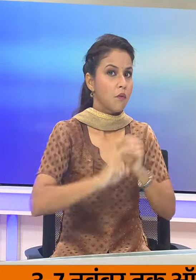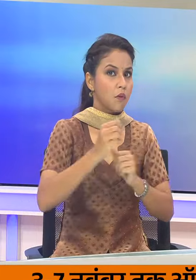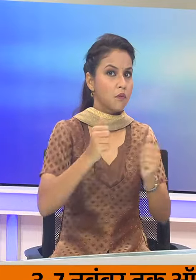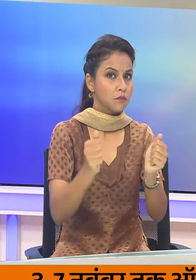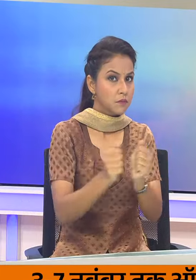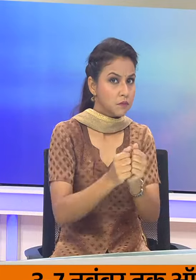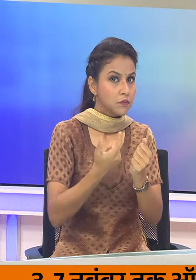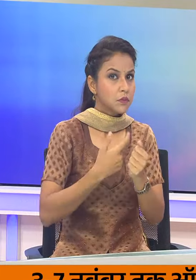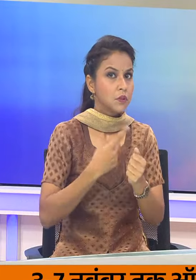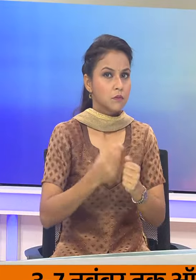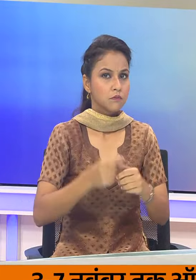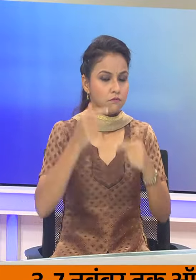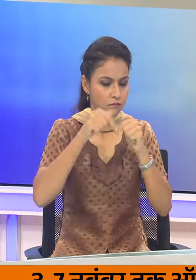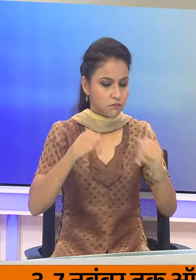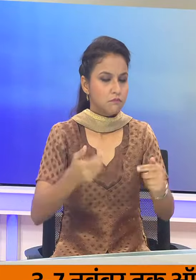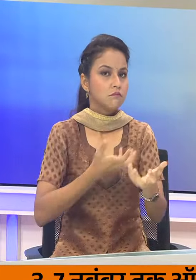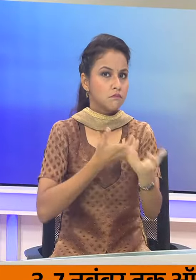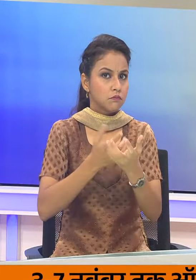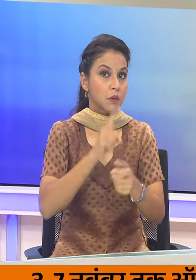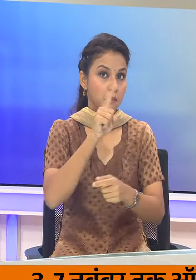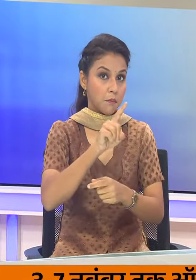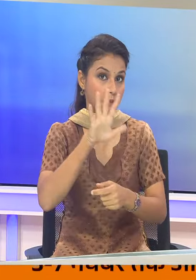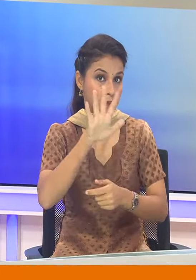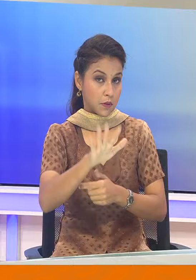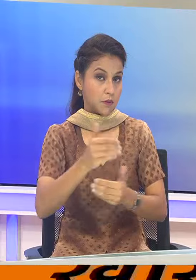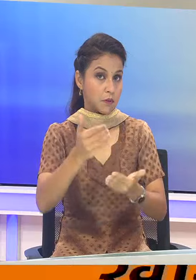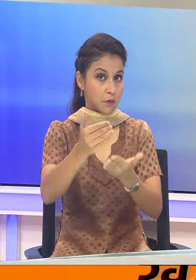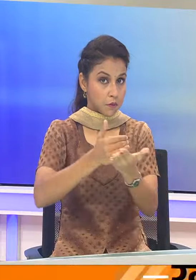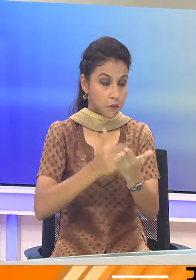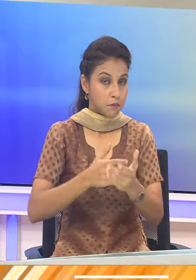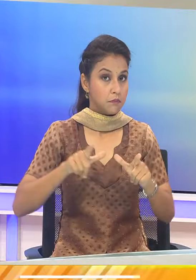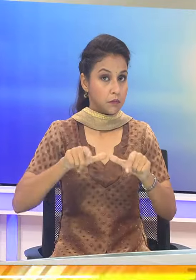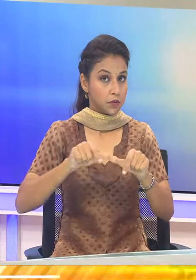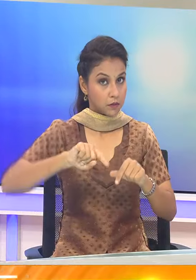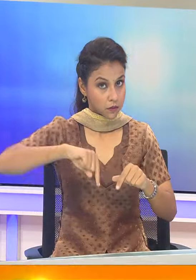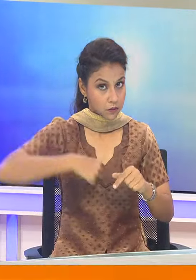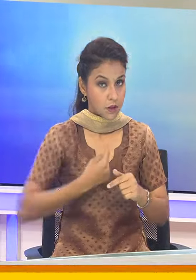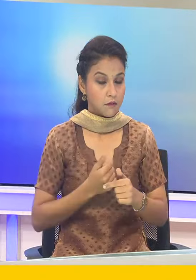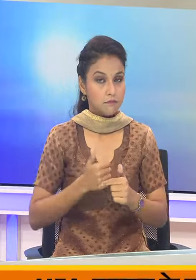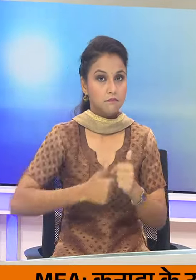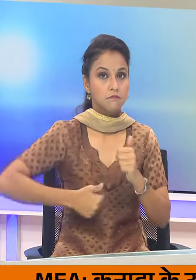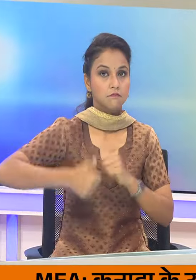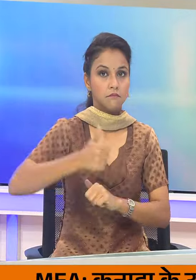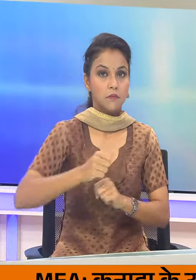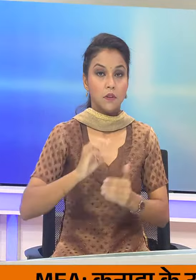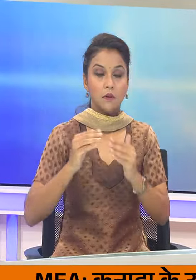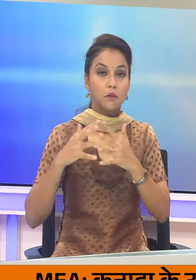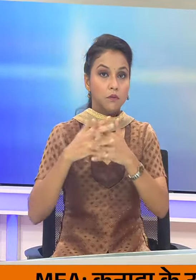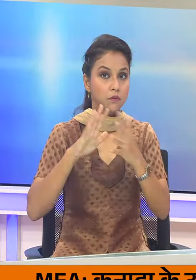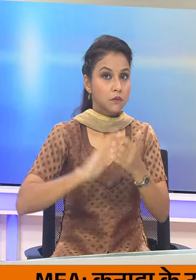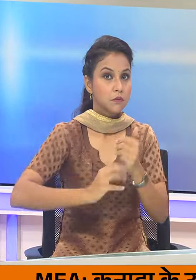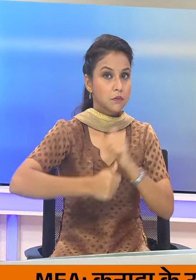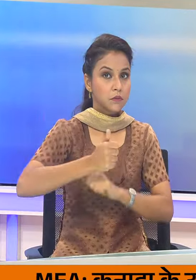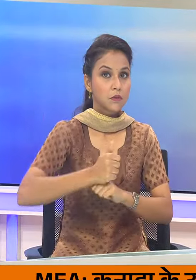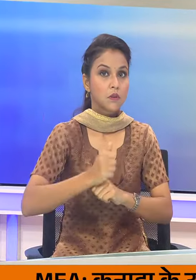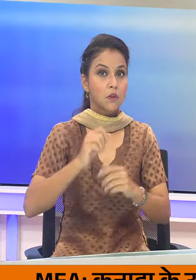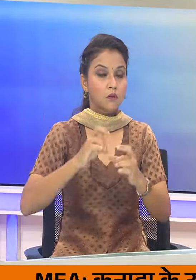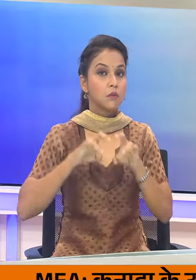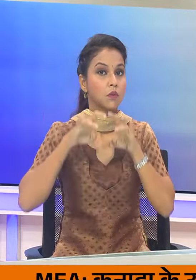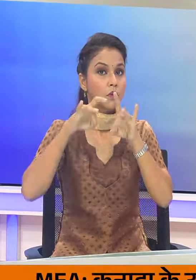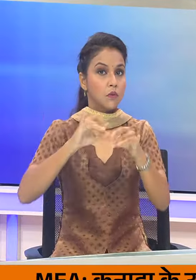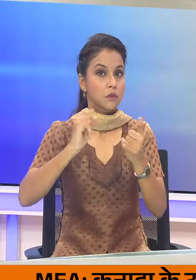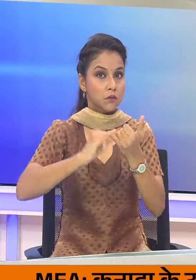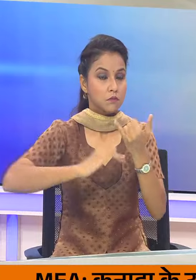सरिये रूप रिखा समवात की पंदरवी बैठर की सह अधिक्षिता की जाएगी वुदेशमंत्री औस्टेला के संसत भवन में